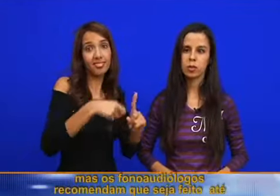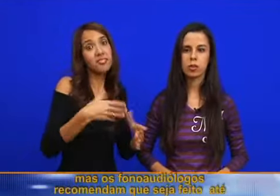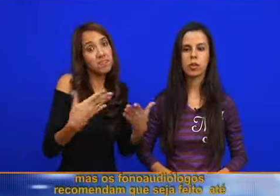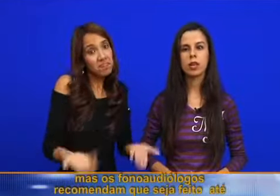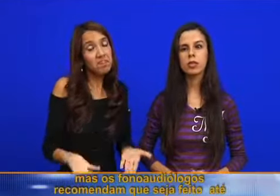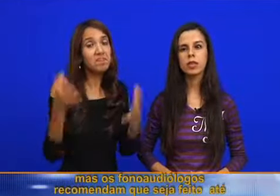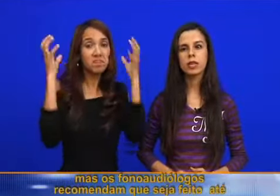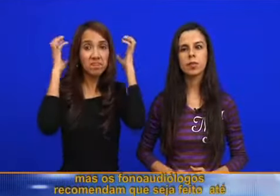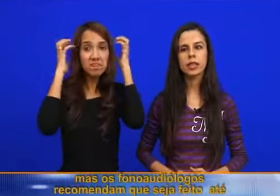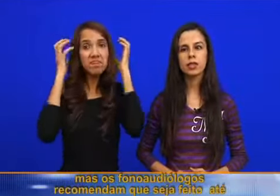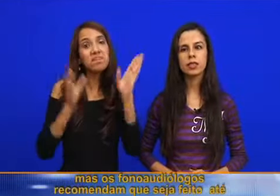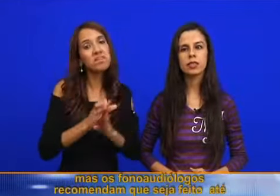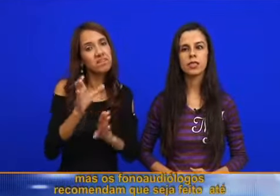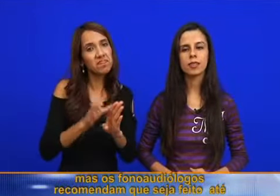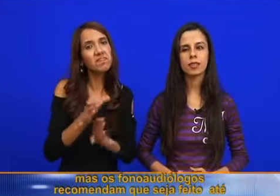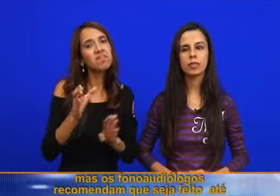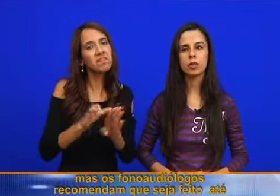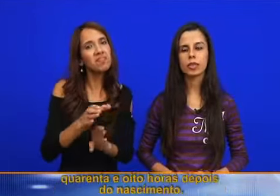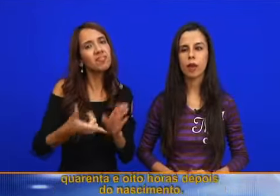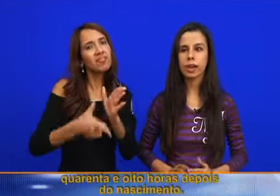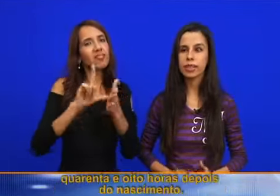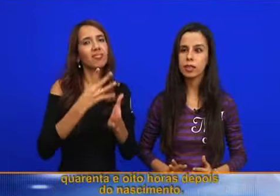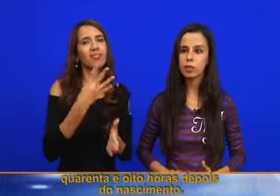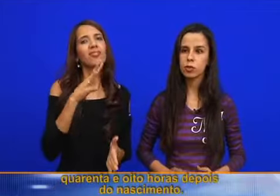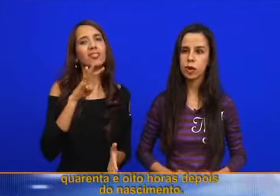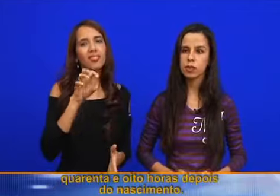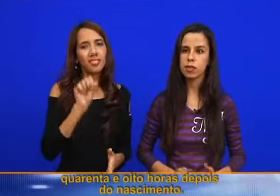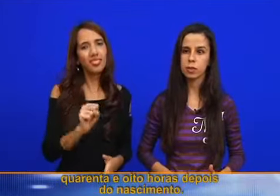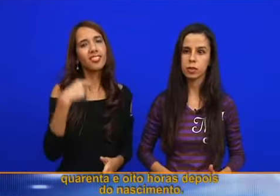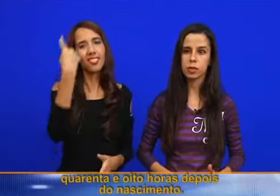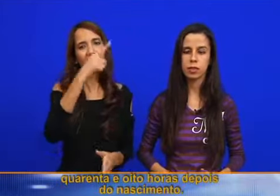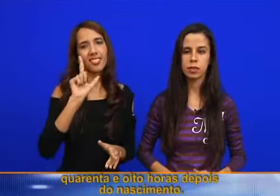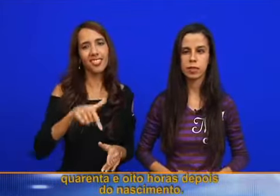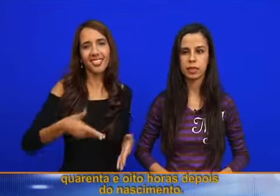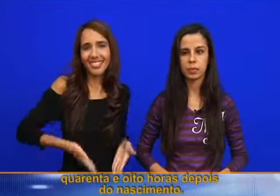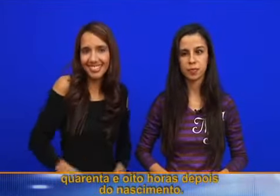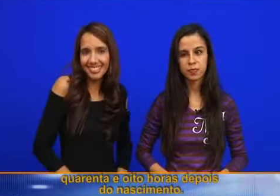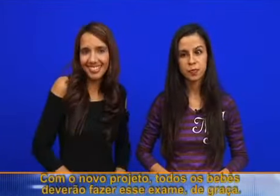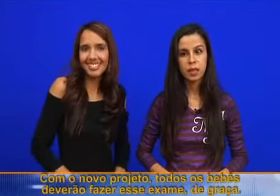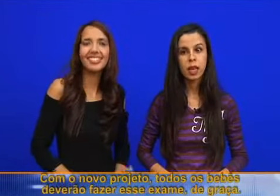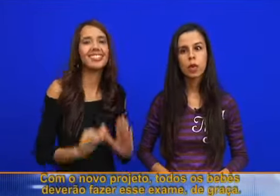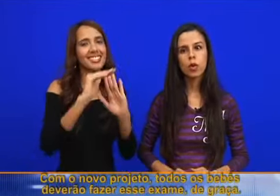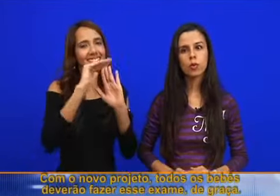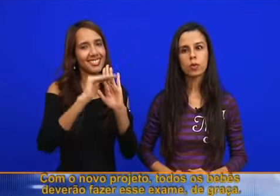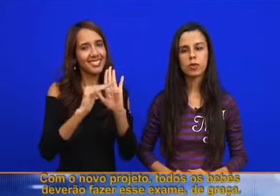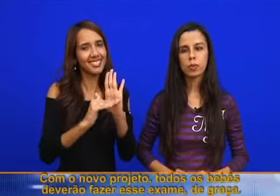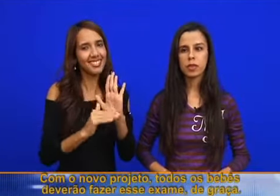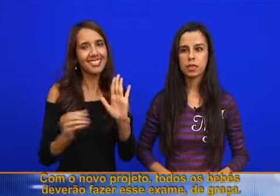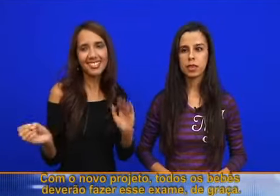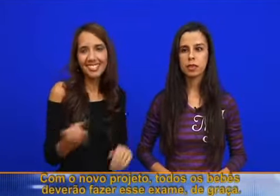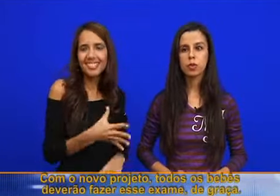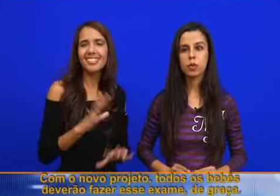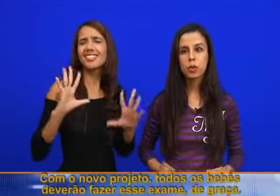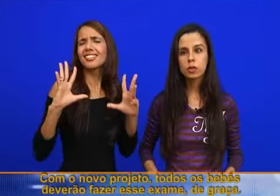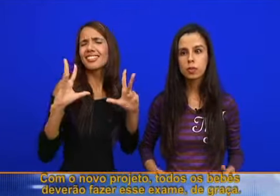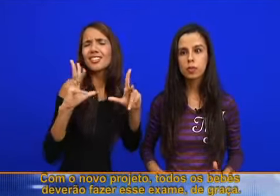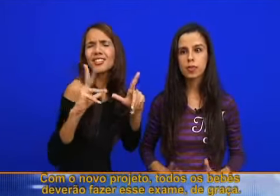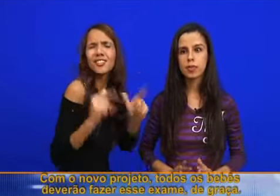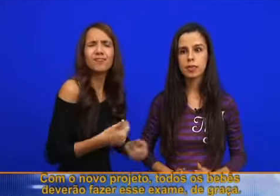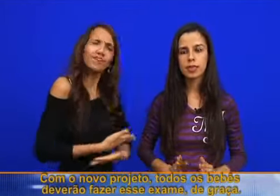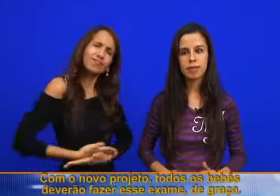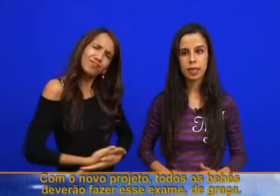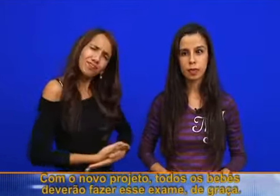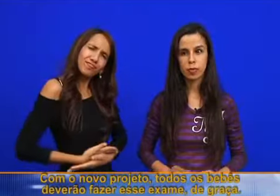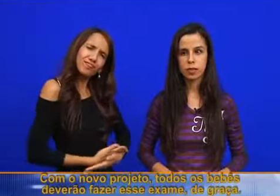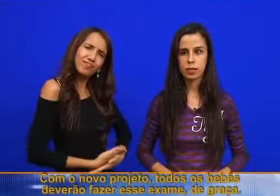mas os fonoaudiólogos recomendam que seja feito até 48 horas depois do nascimento. Com o novo projeto, todos